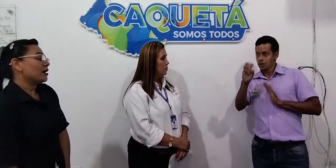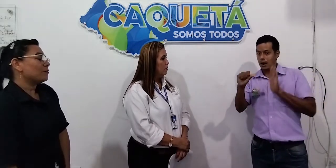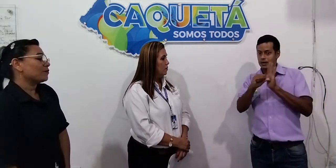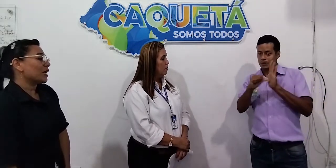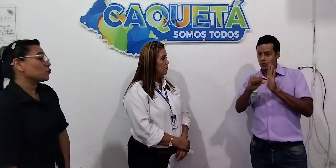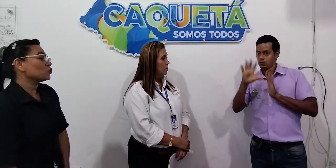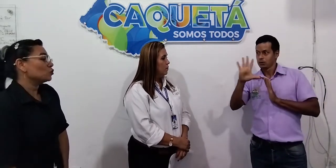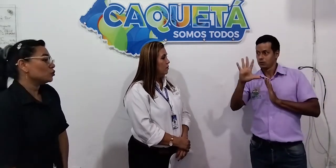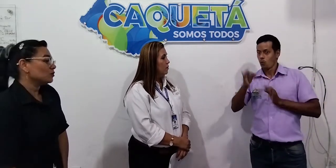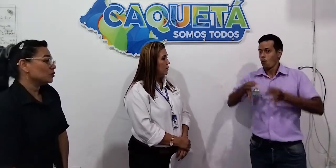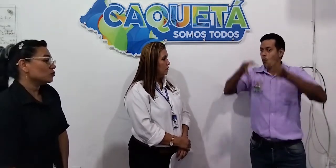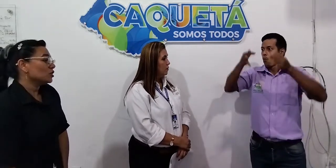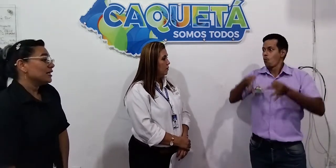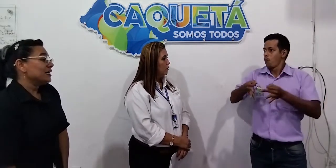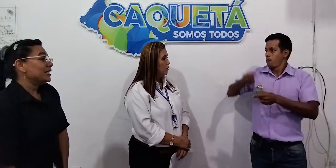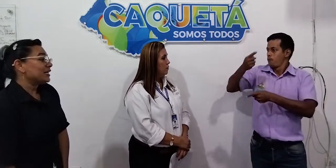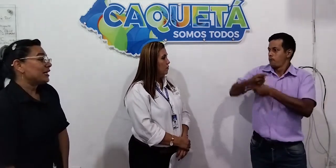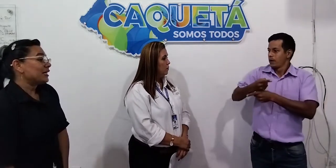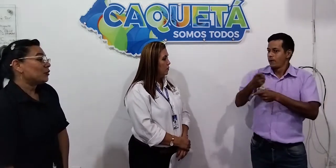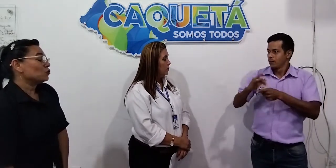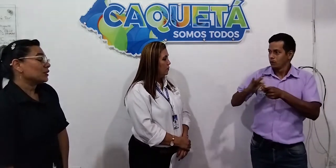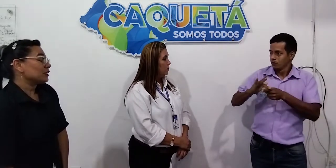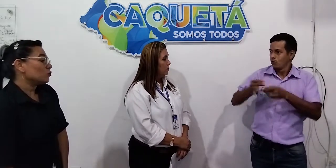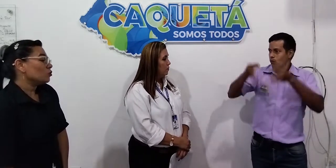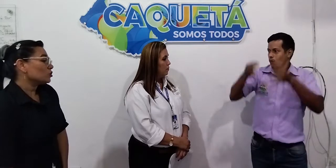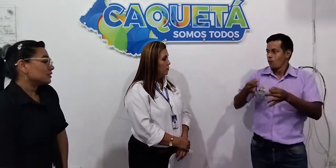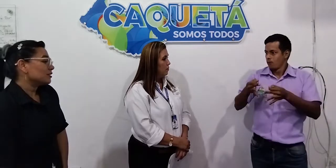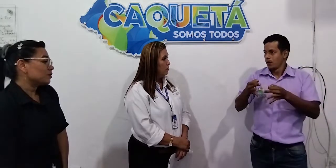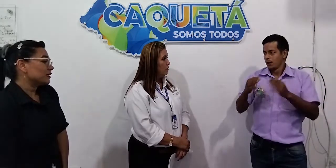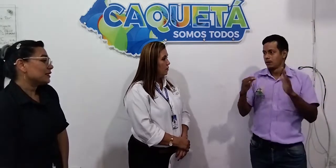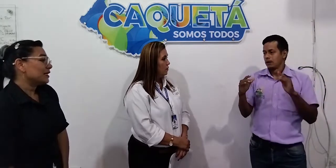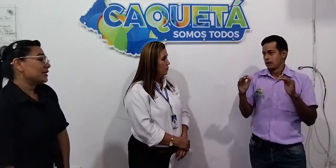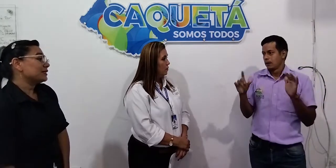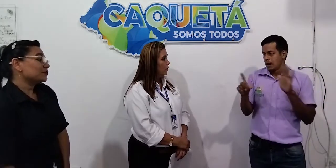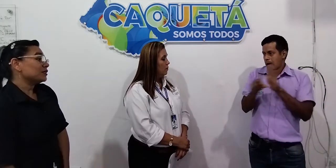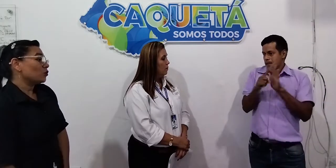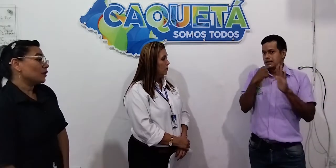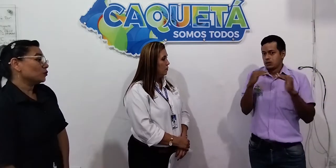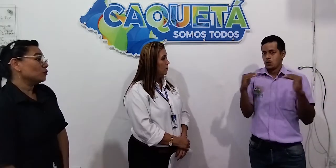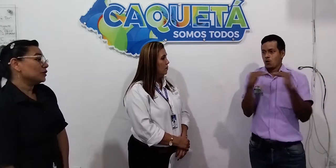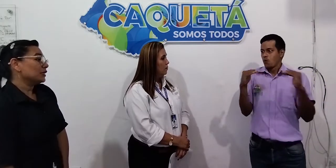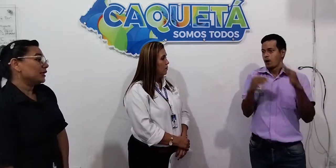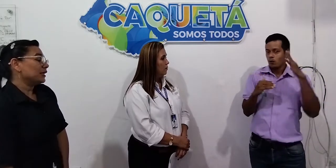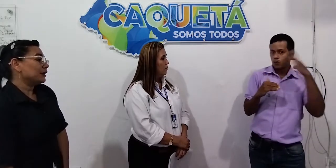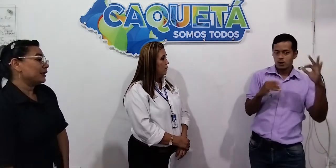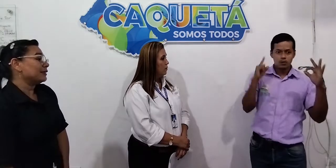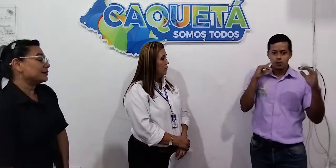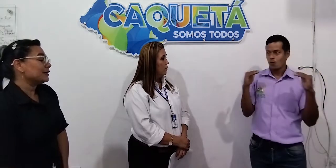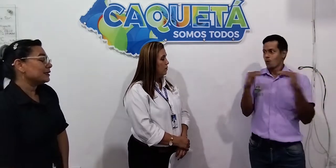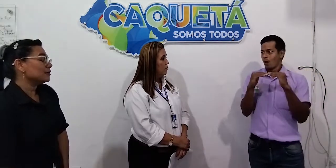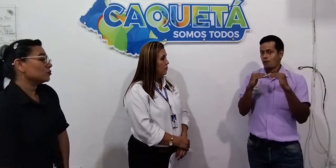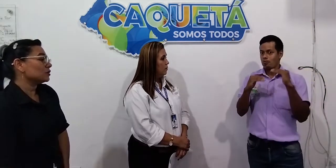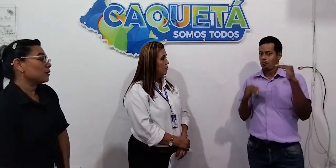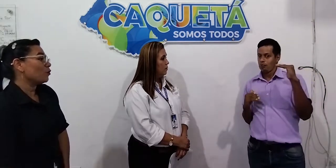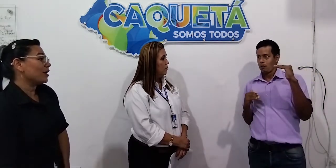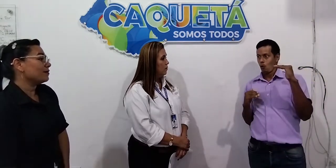sus conocimientos y que los artículos que se desprenden de la ley 324 en esta ley entonces se puedan